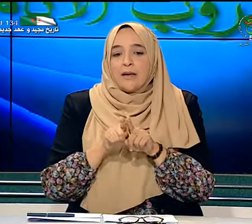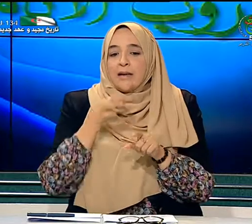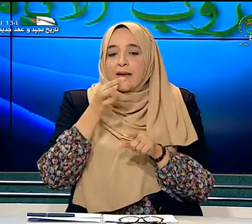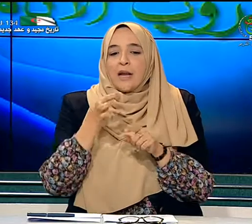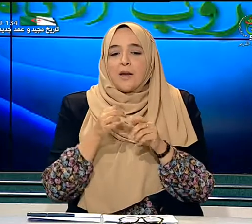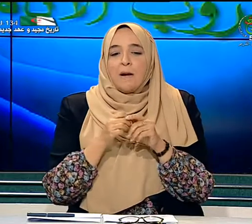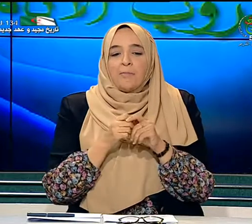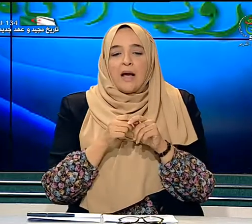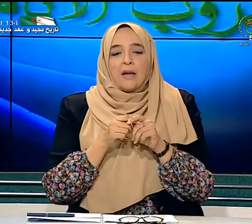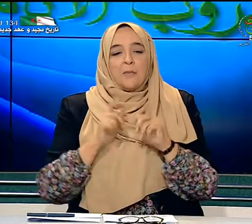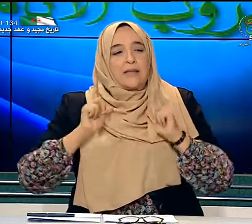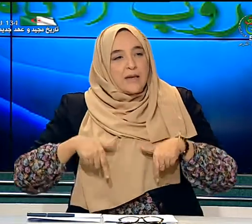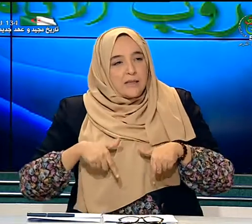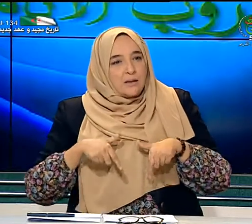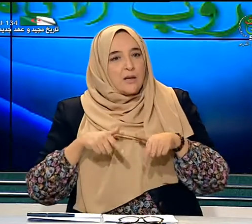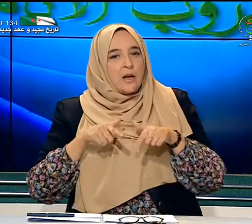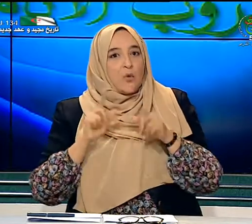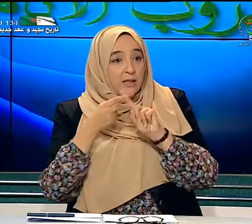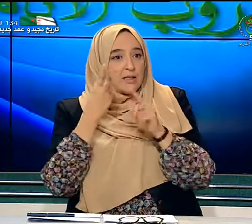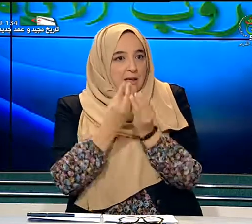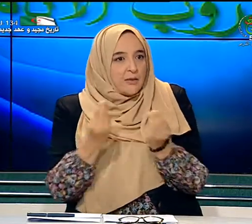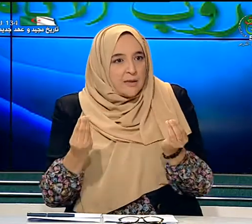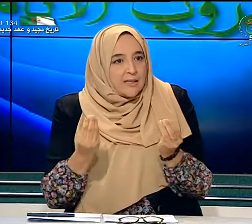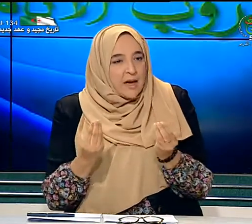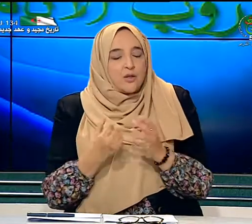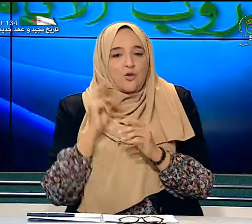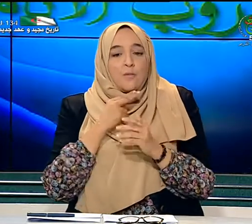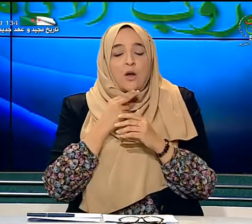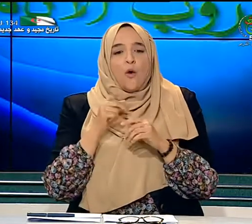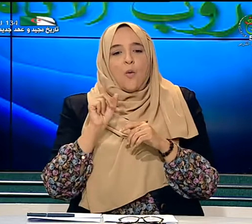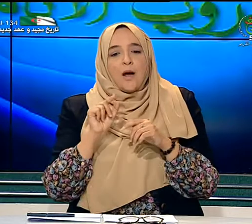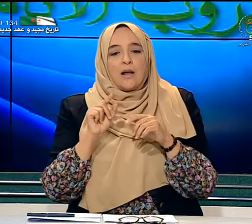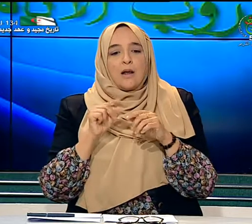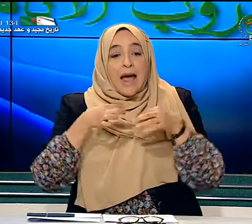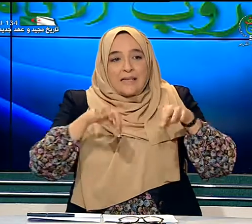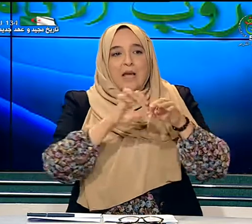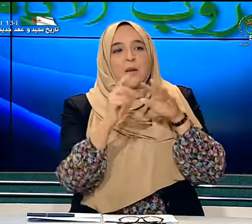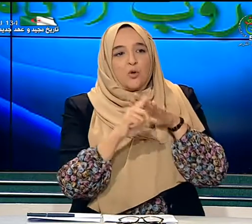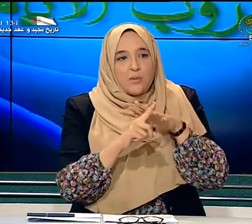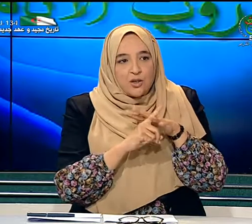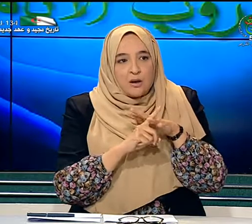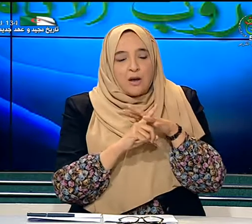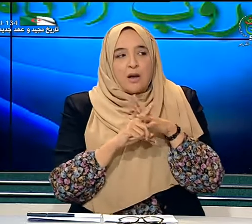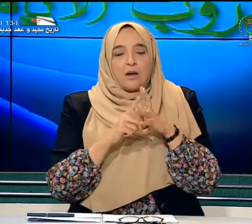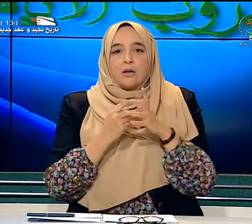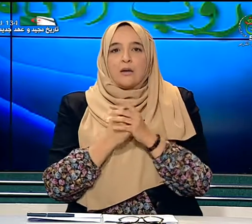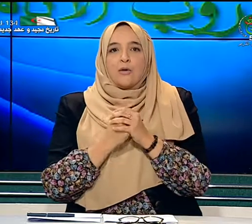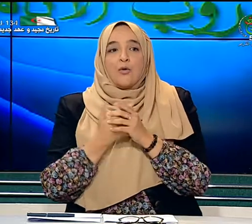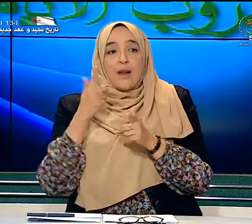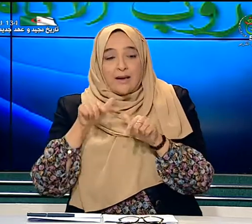تكلمنا على المدارس المختصة لصغار الصن والأقسام المدمجة هناك